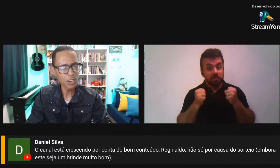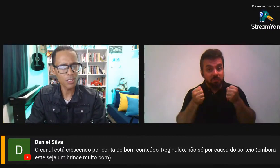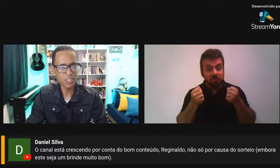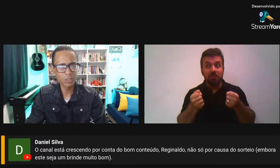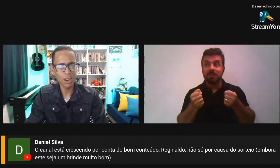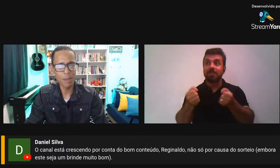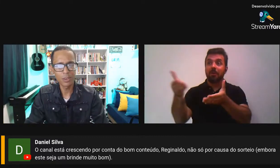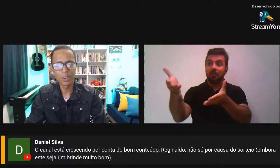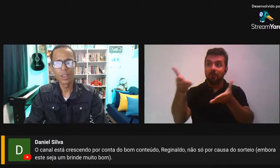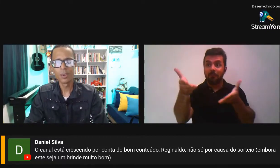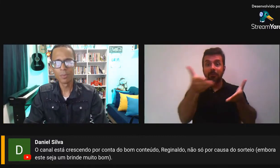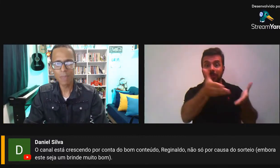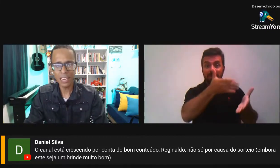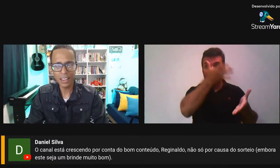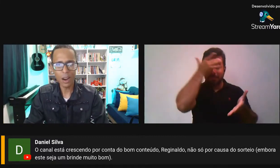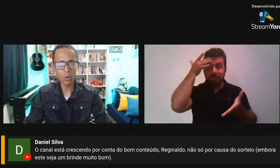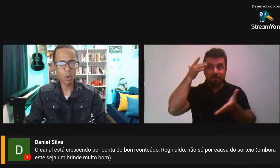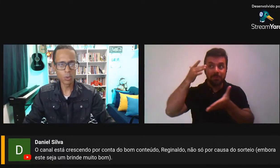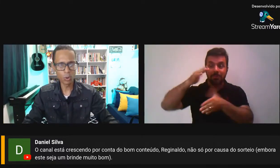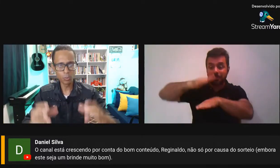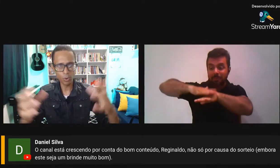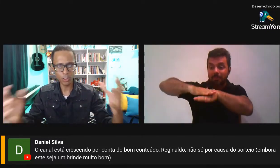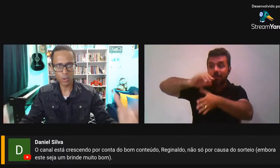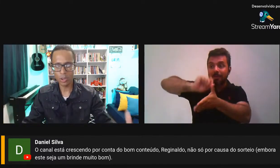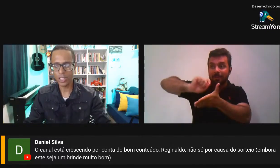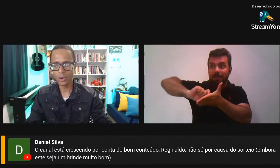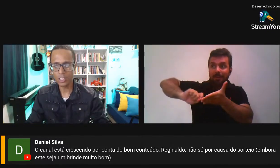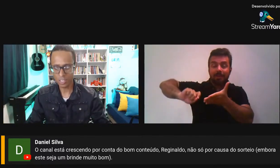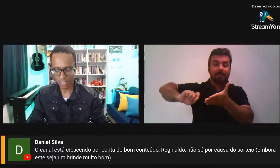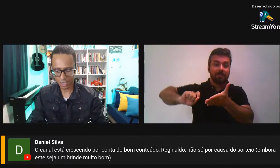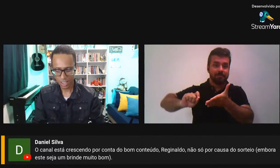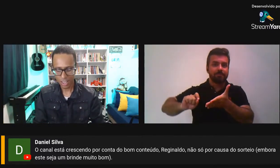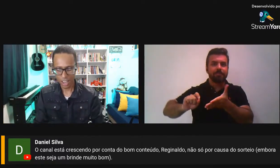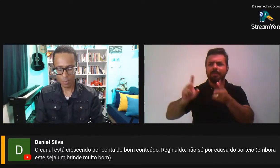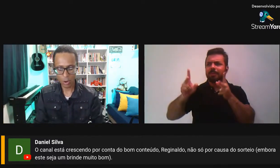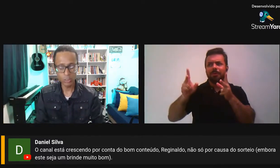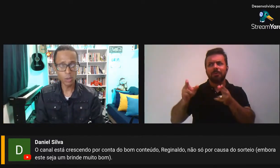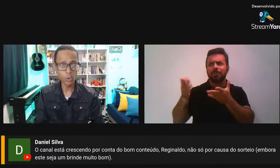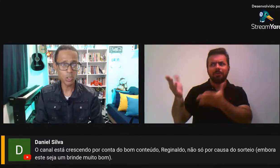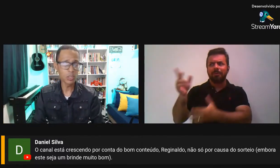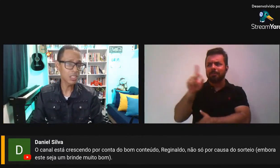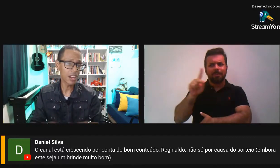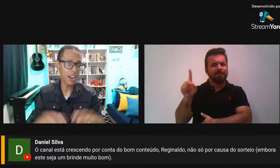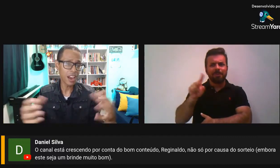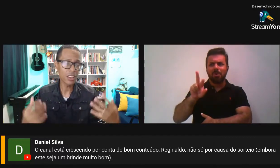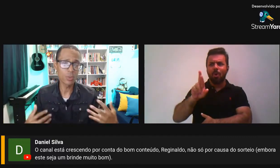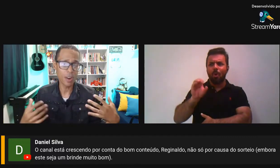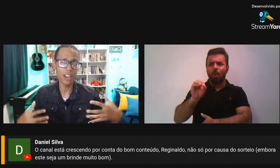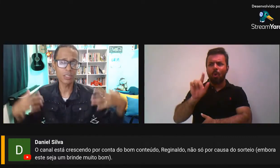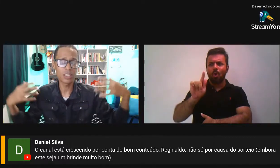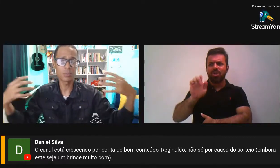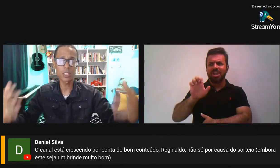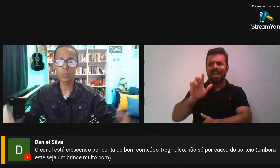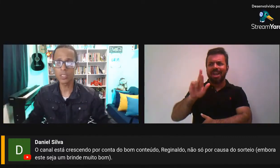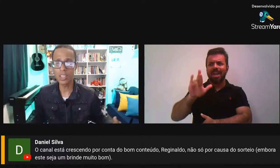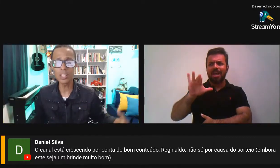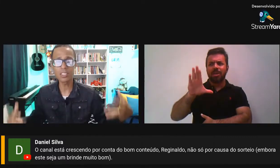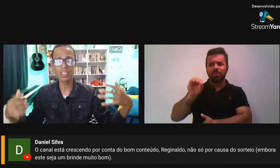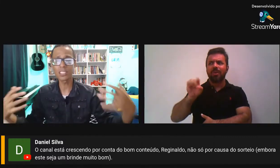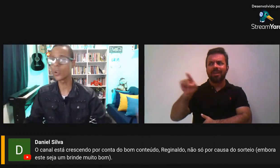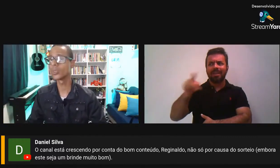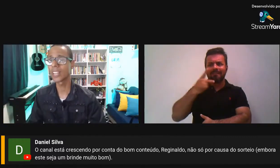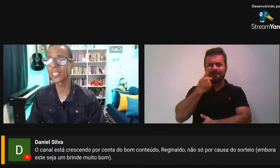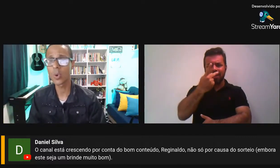e a gente poder fazer um trabalho bem legal, como o professor Rogério disse, né? É uma contribuição literária que eu faço nas minhas